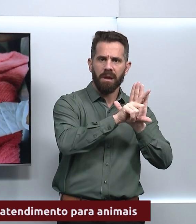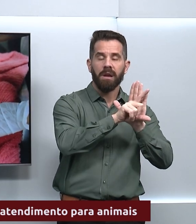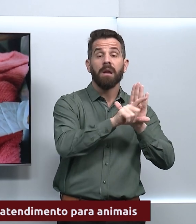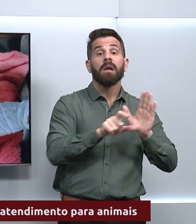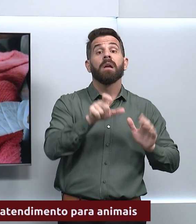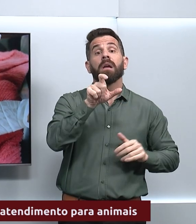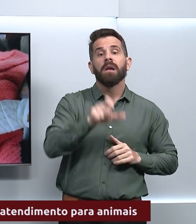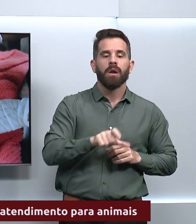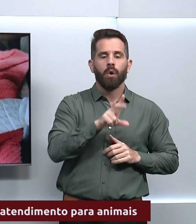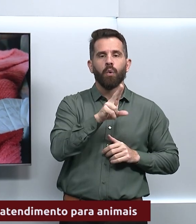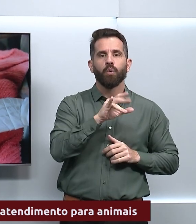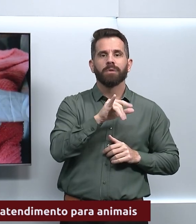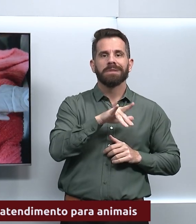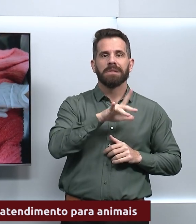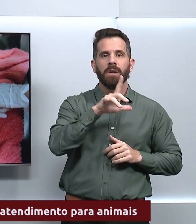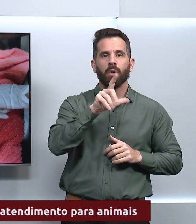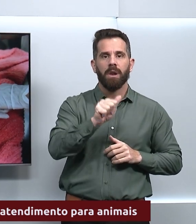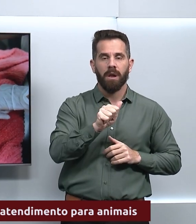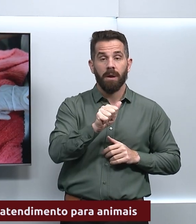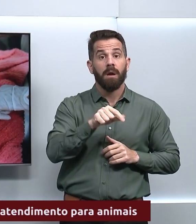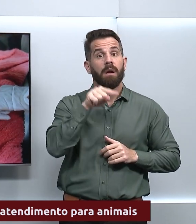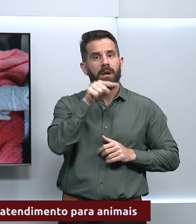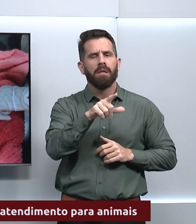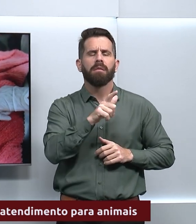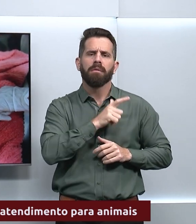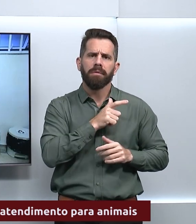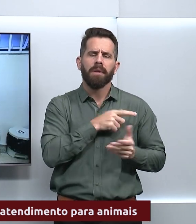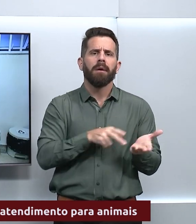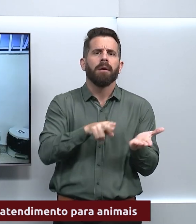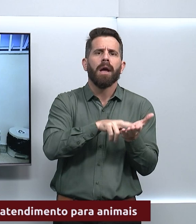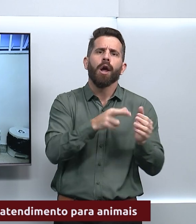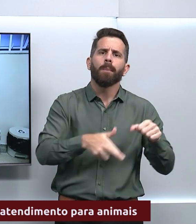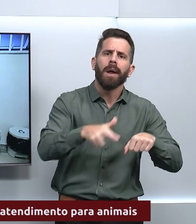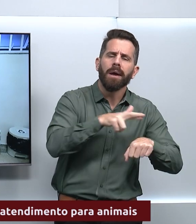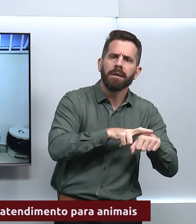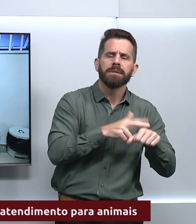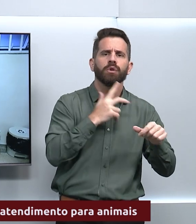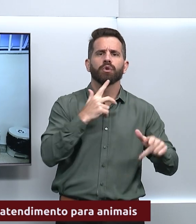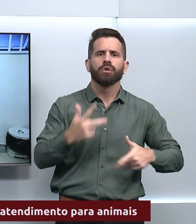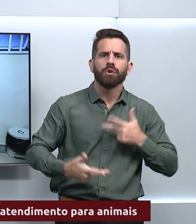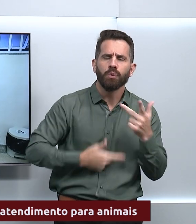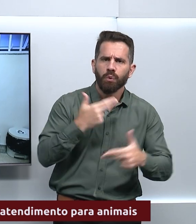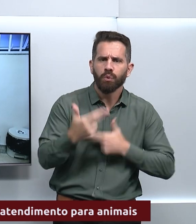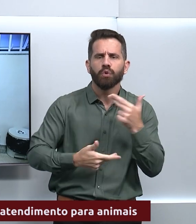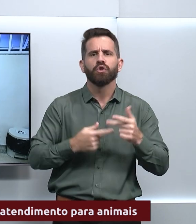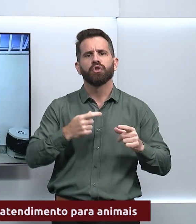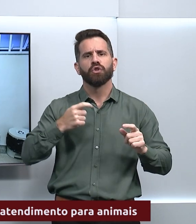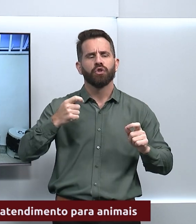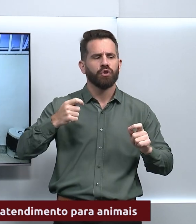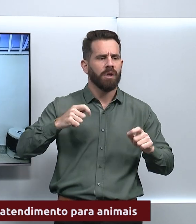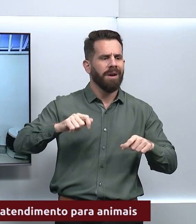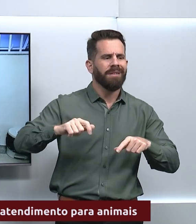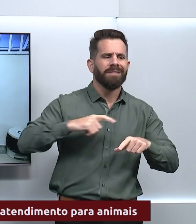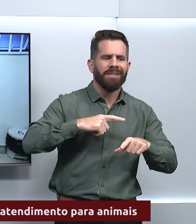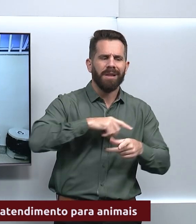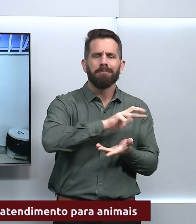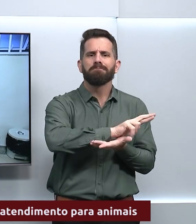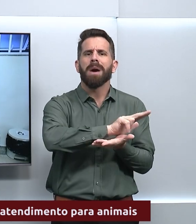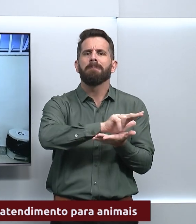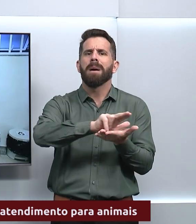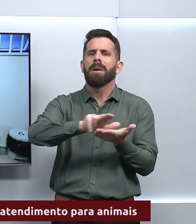Ele conta com salas de recuperação, cirurgia, escovação, triagem, ambiente de limpeza e